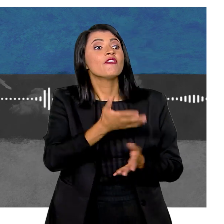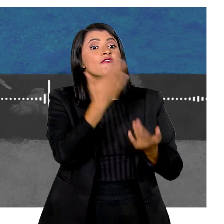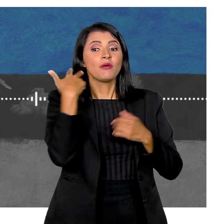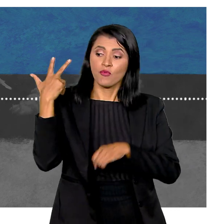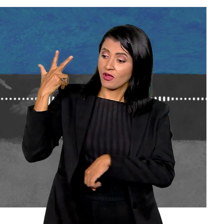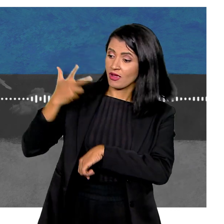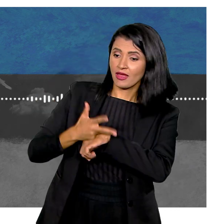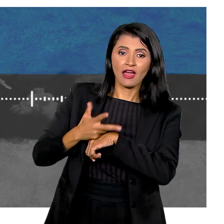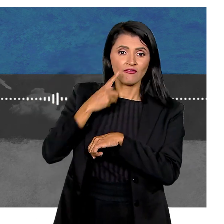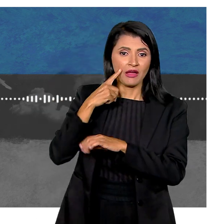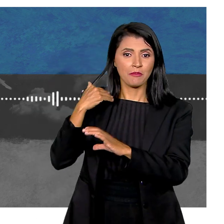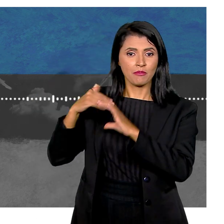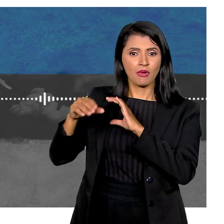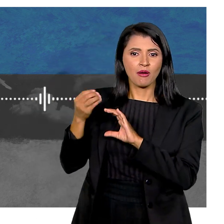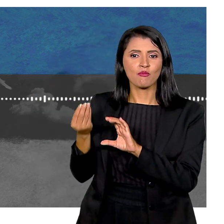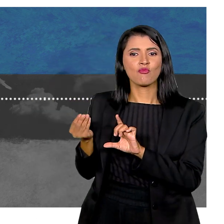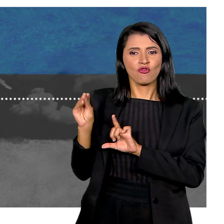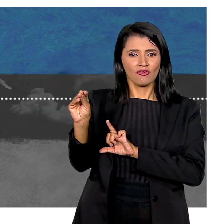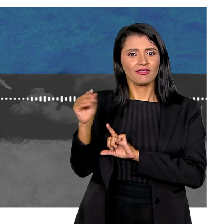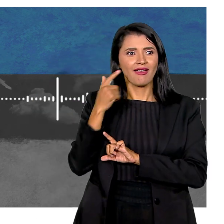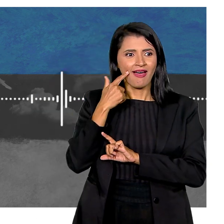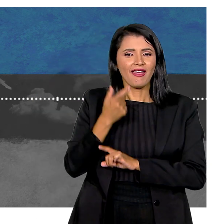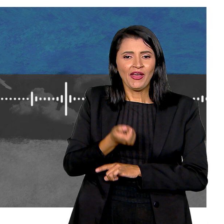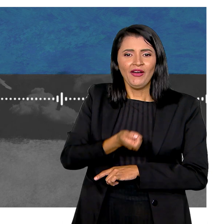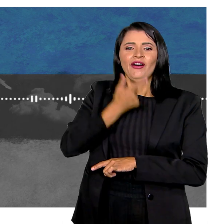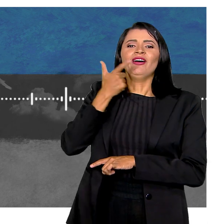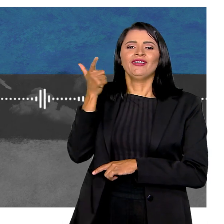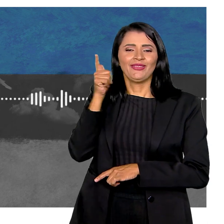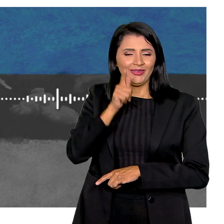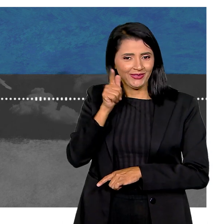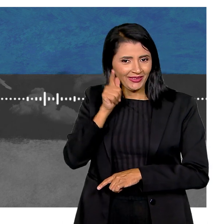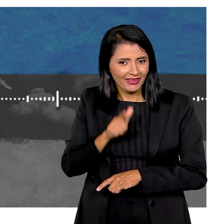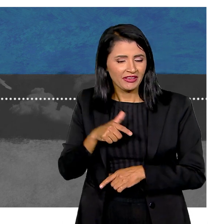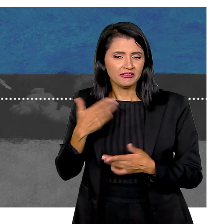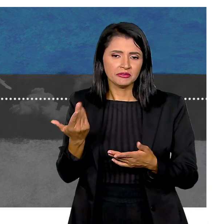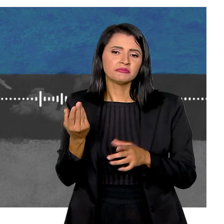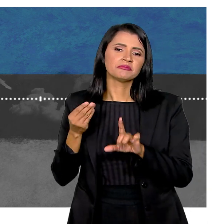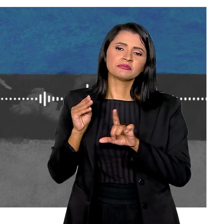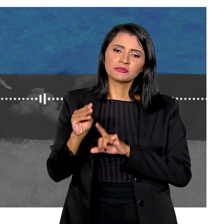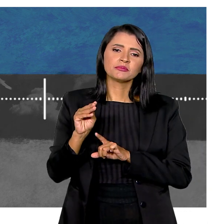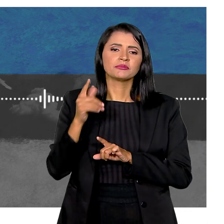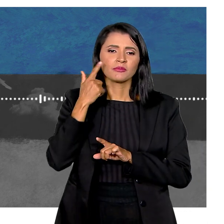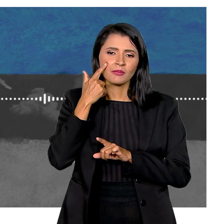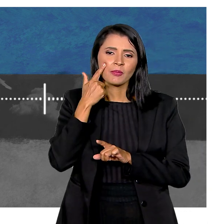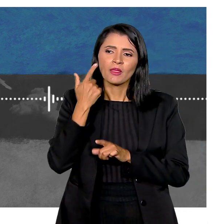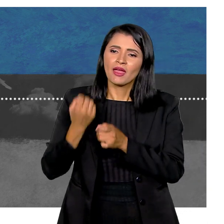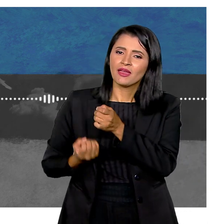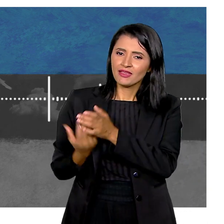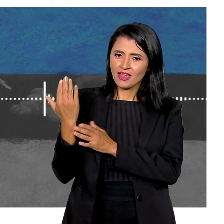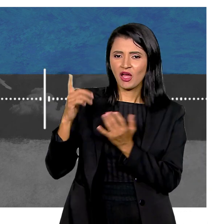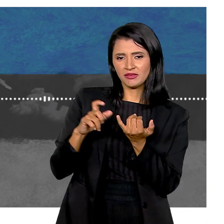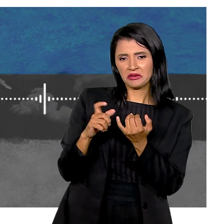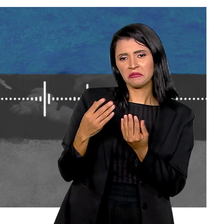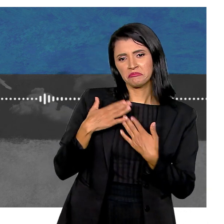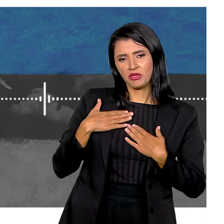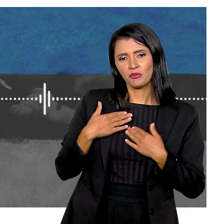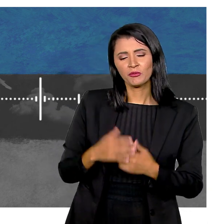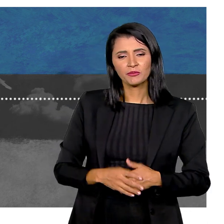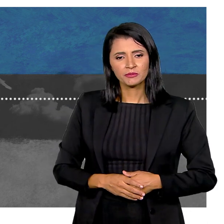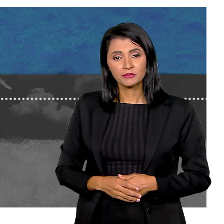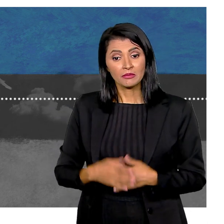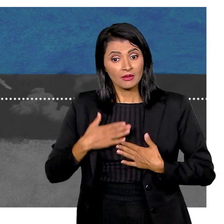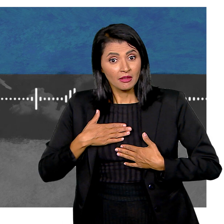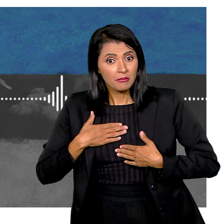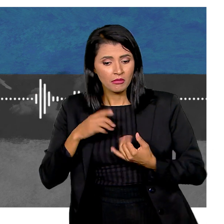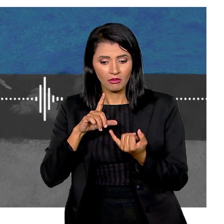Minha mãe, ah, vamos gravar vídeo Tipo, posso tirar? Aí eu tomava o remédio, né? Aí, depois, um tempo Eles criaram o Instagram pra